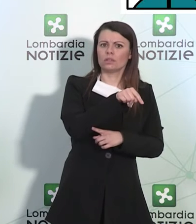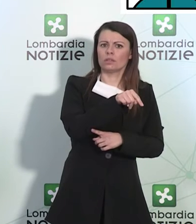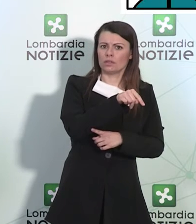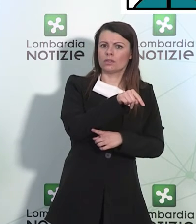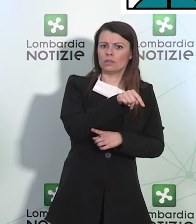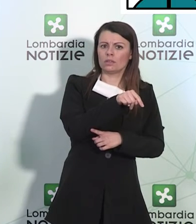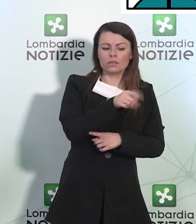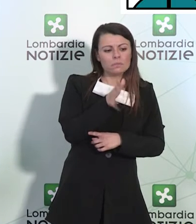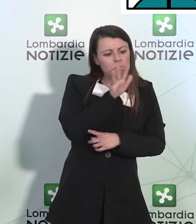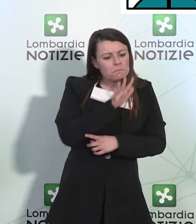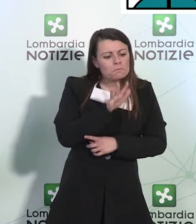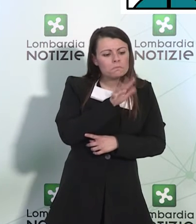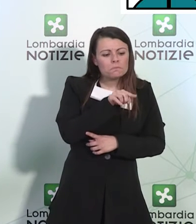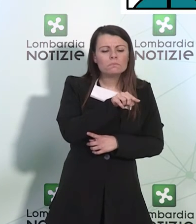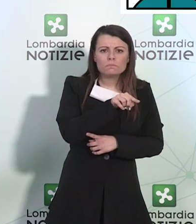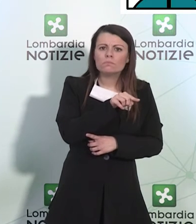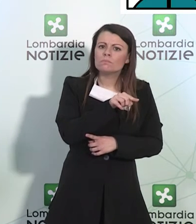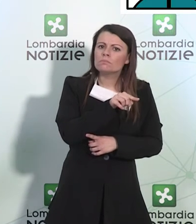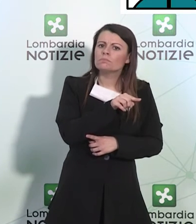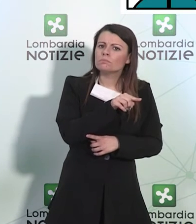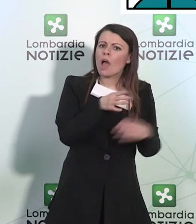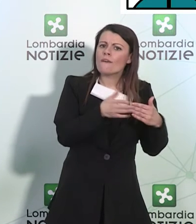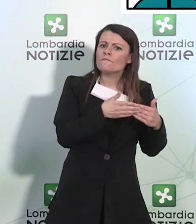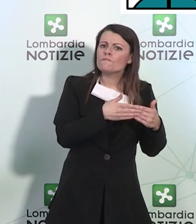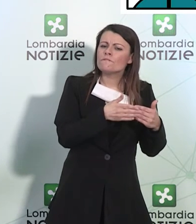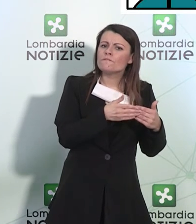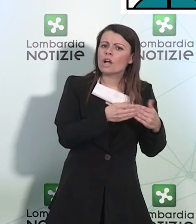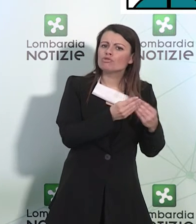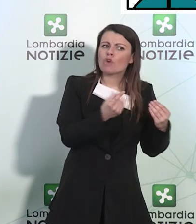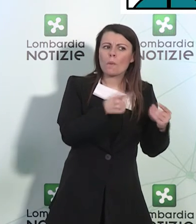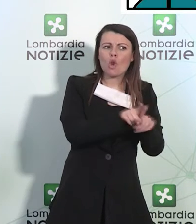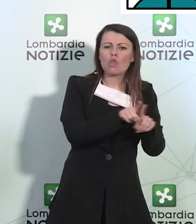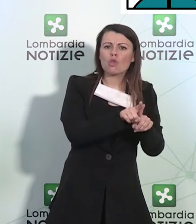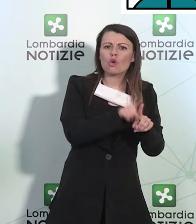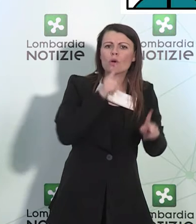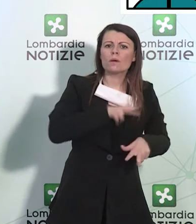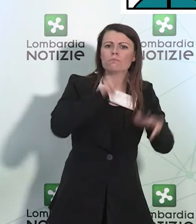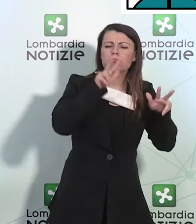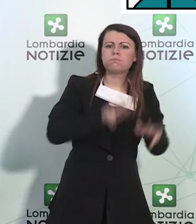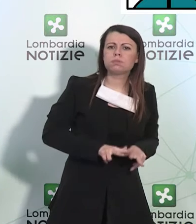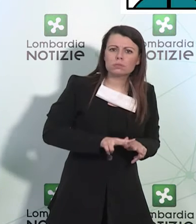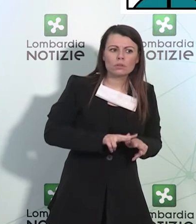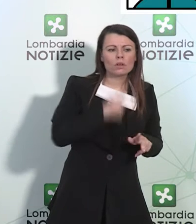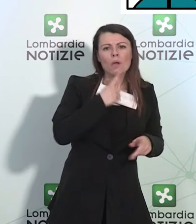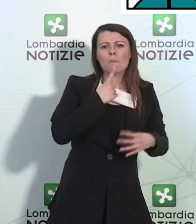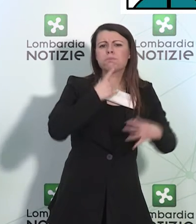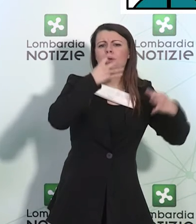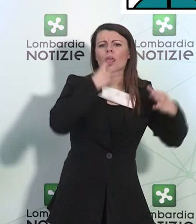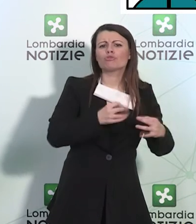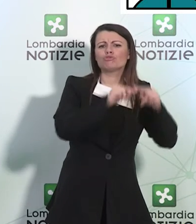che lo avvicina di molto alla quasi certezza, alla quasi precisione assoluta.